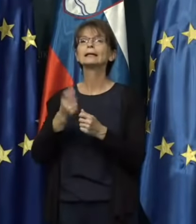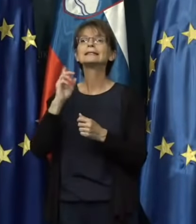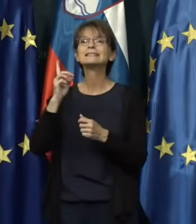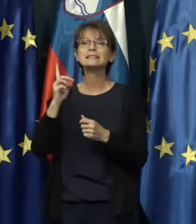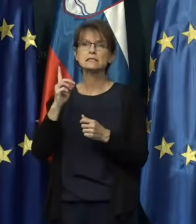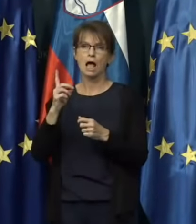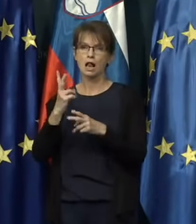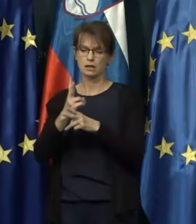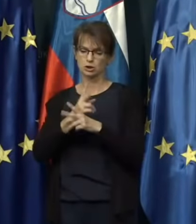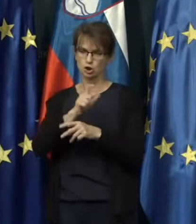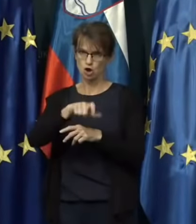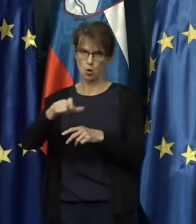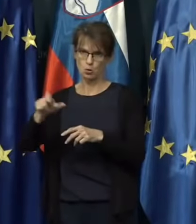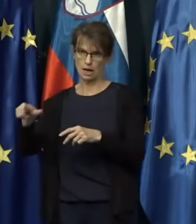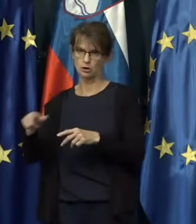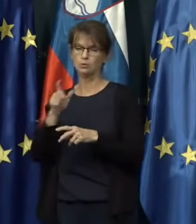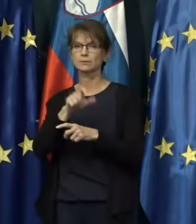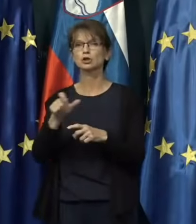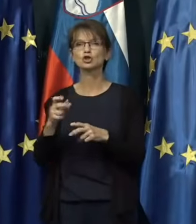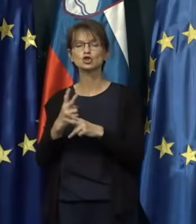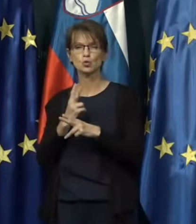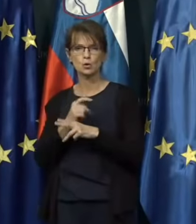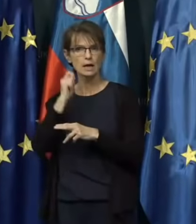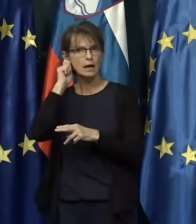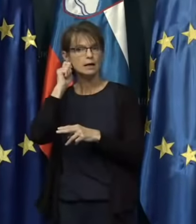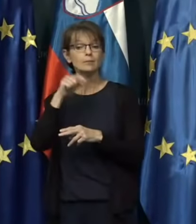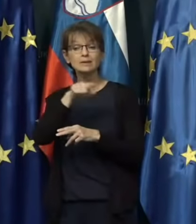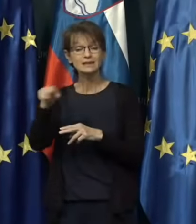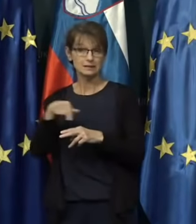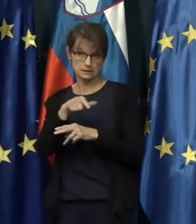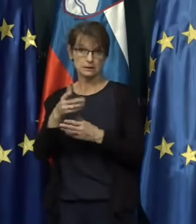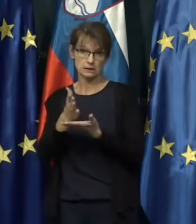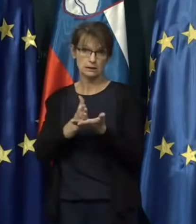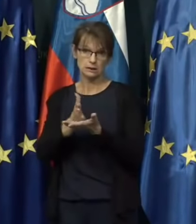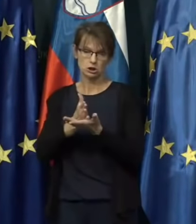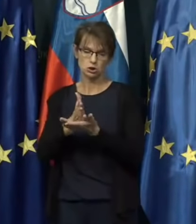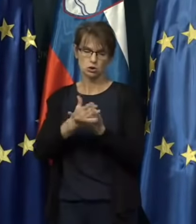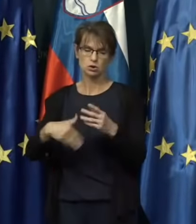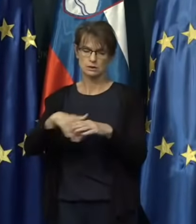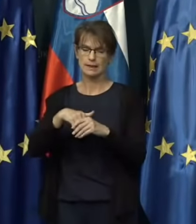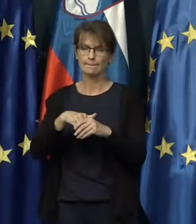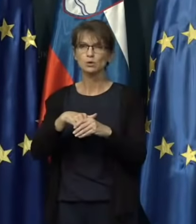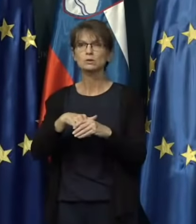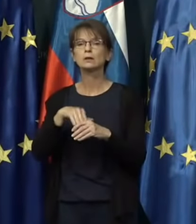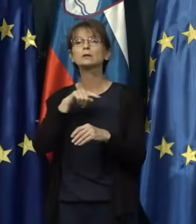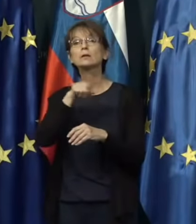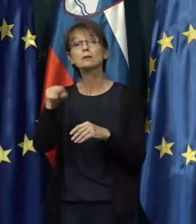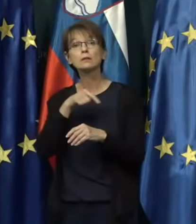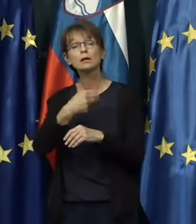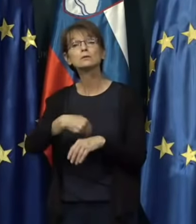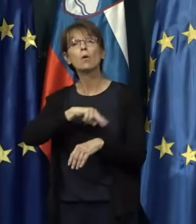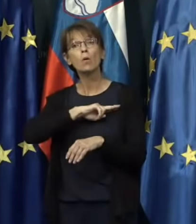državljanom in državljankam, tistim, ki so zaposleni, da odgovorno